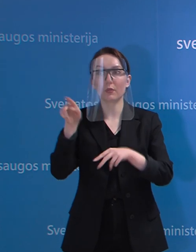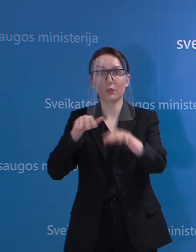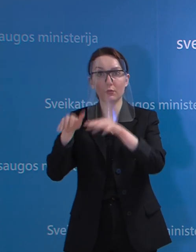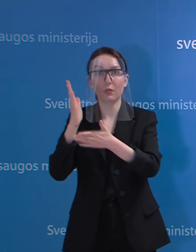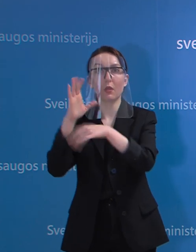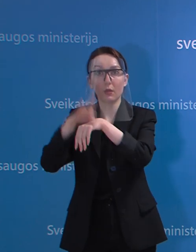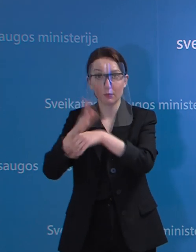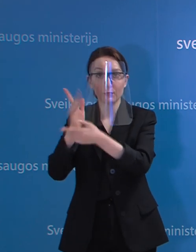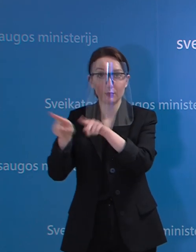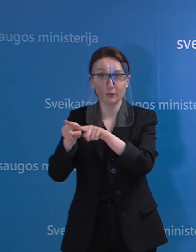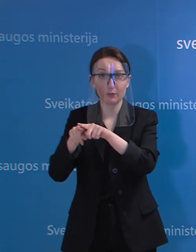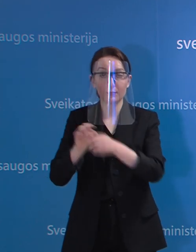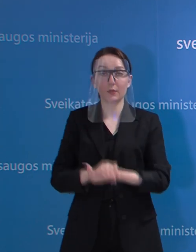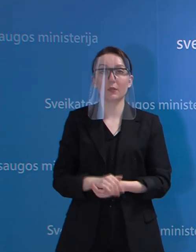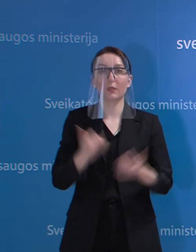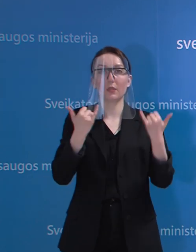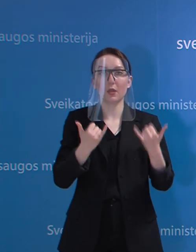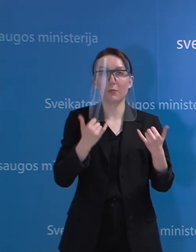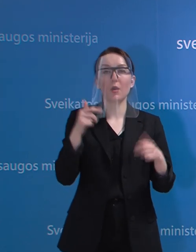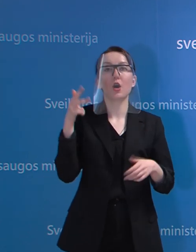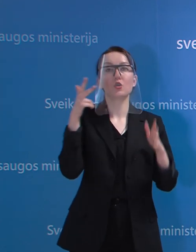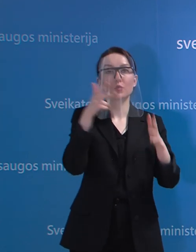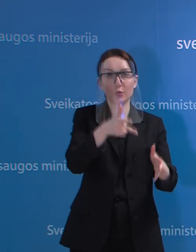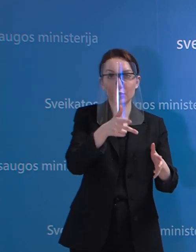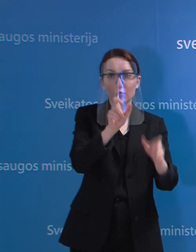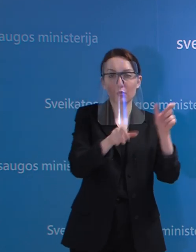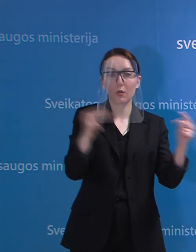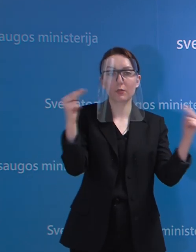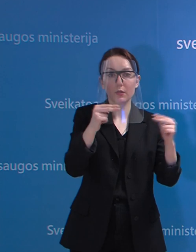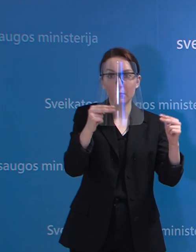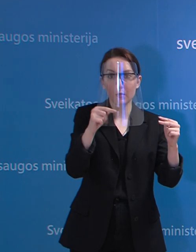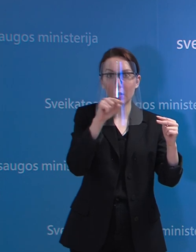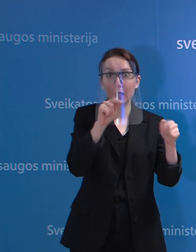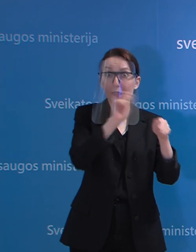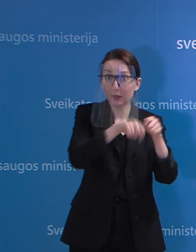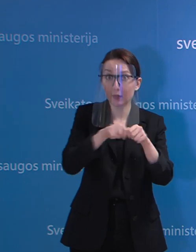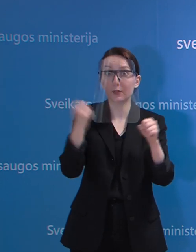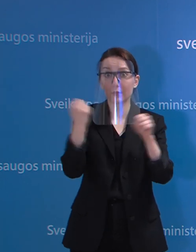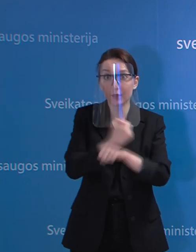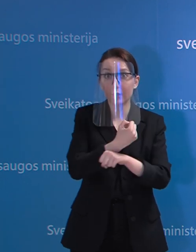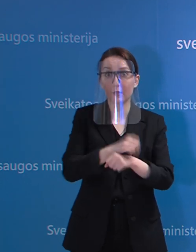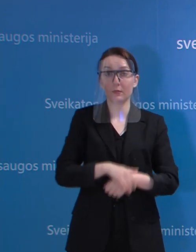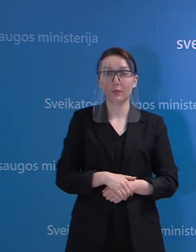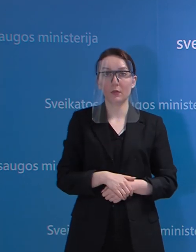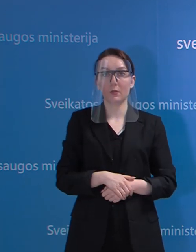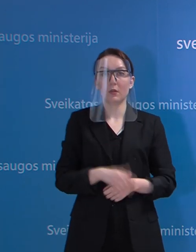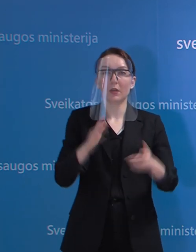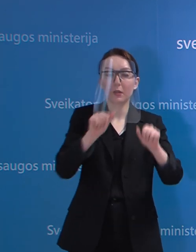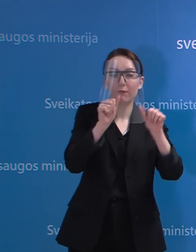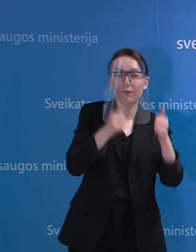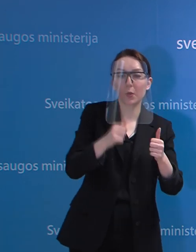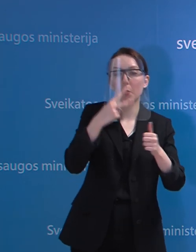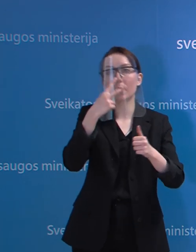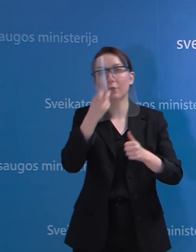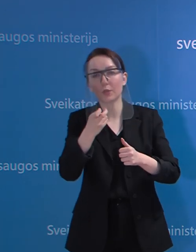Lietuvoje stebimo yra apie 80 tūkstančių žmonių, ar nevertėtų jų tirti, nes daugelis viena ar kita forma po